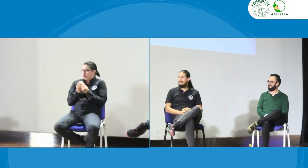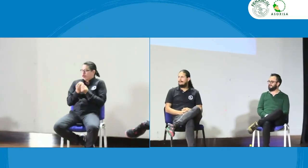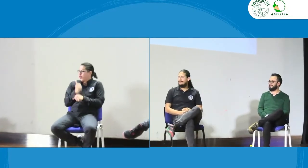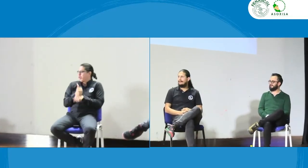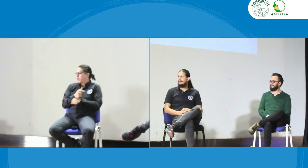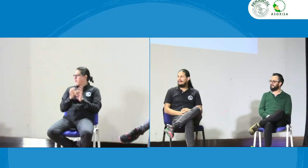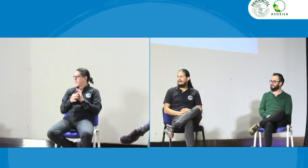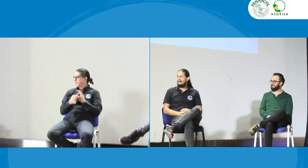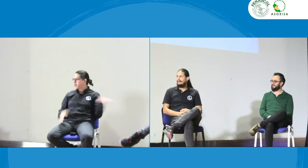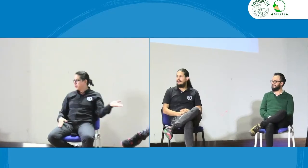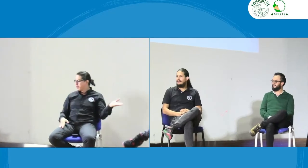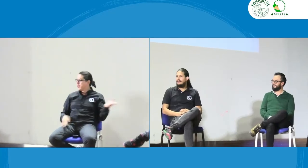bueno